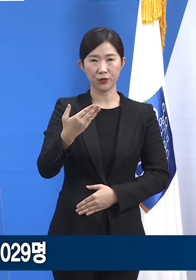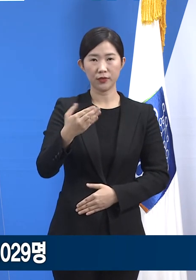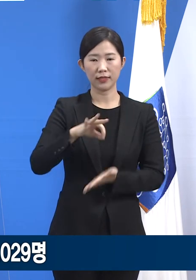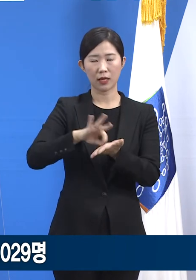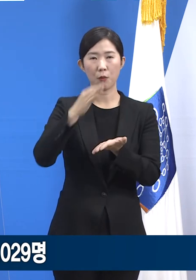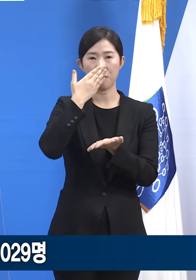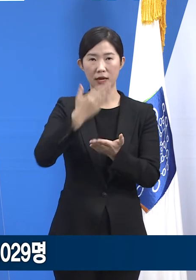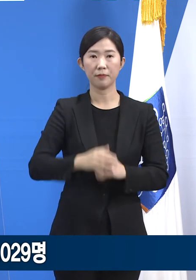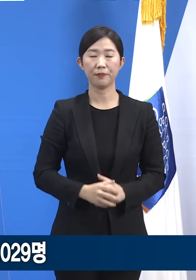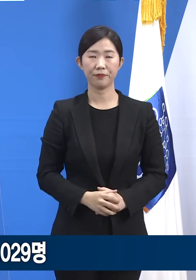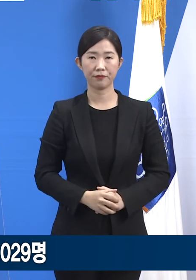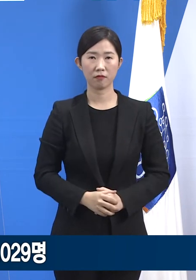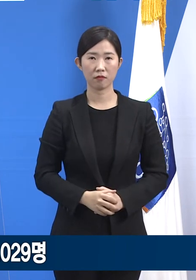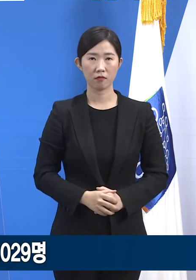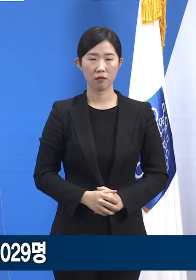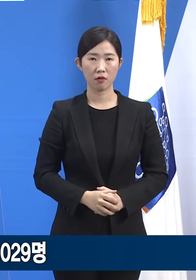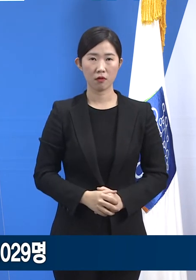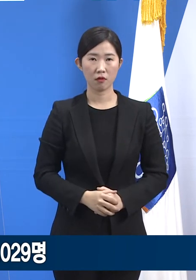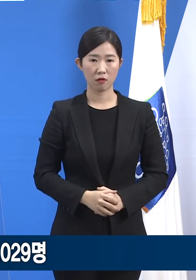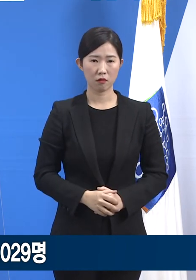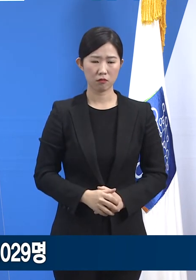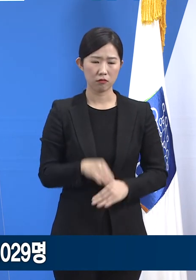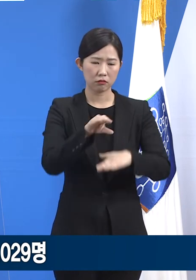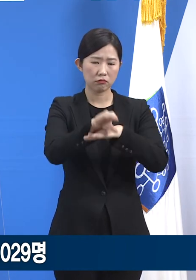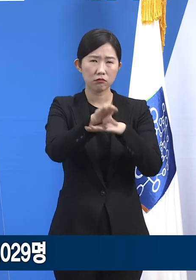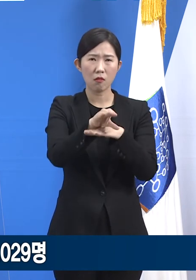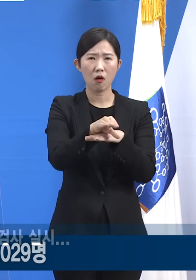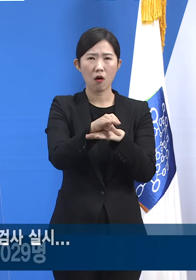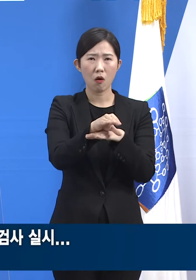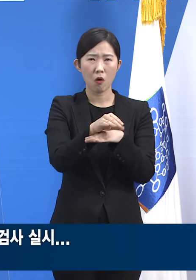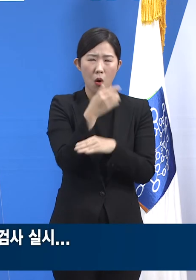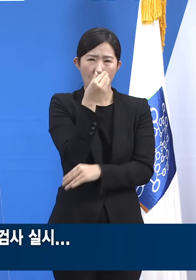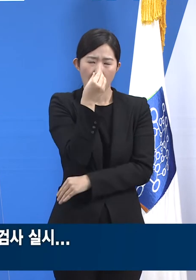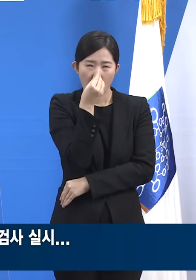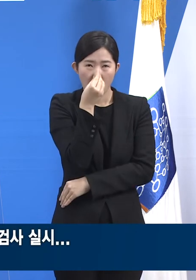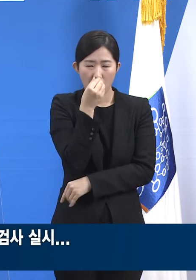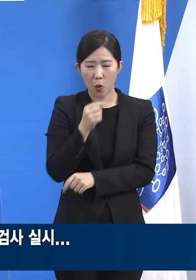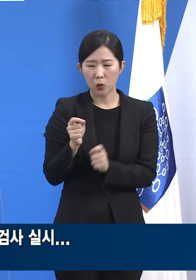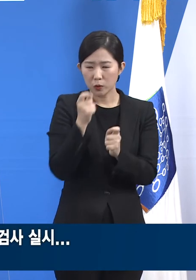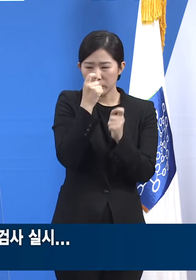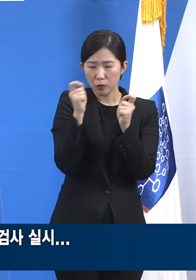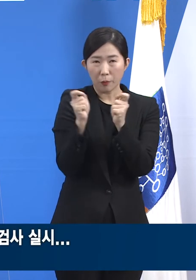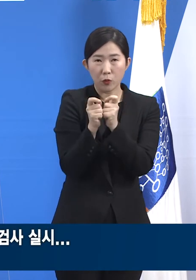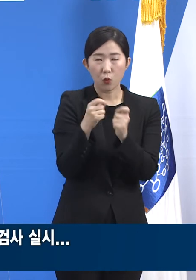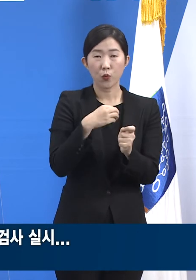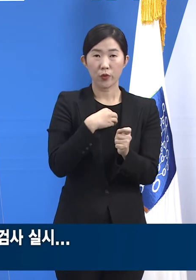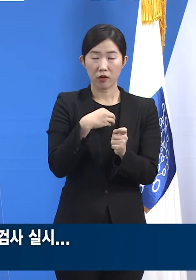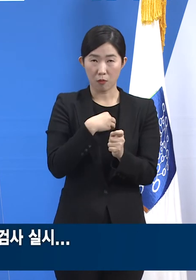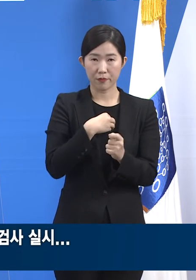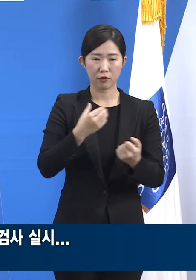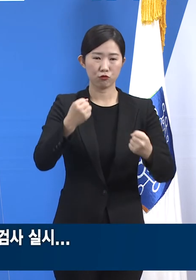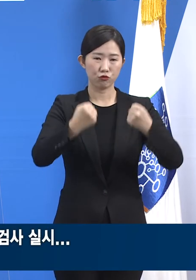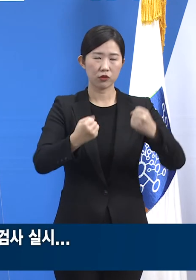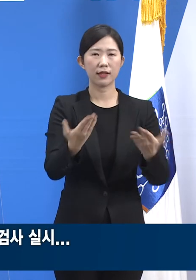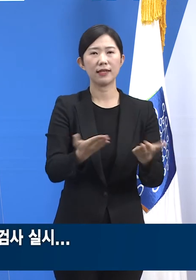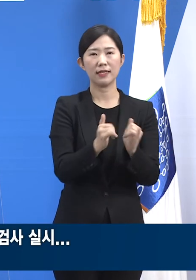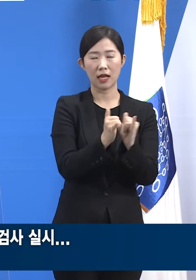좁은 공간 안에서 밀접하게 접촉할 수밖에 없는 운수 종사자와 승객을 보호하고